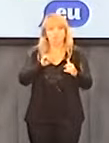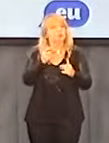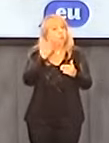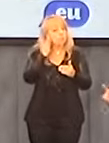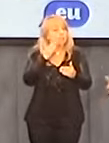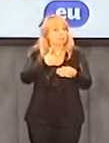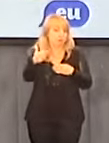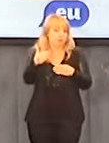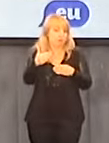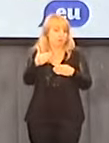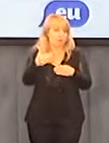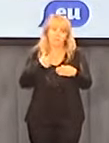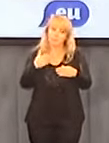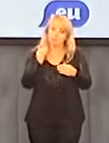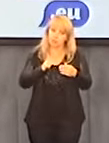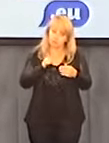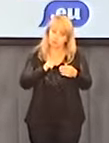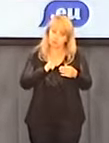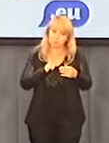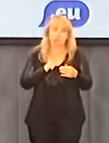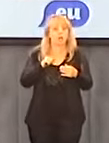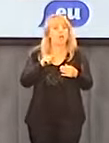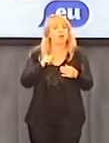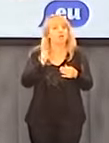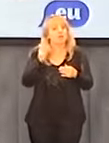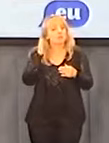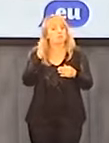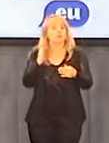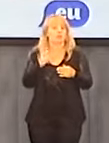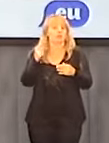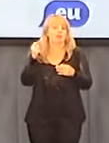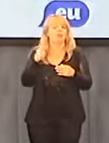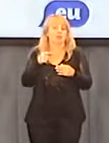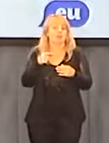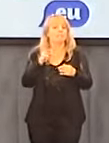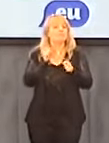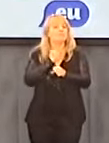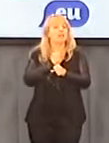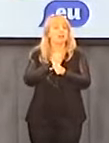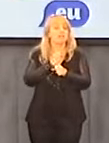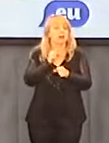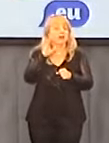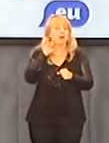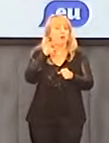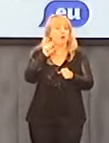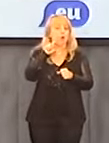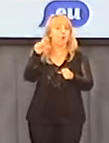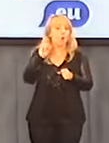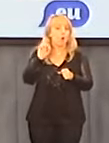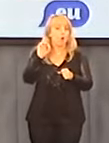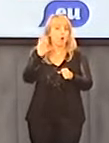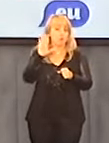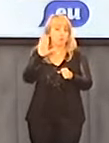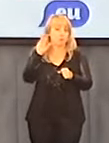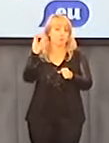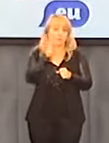Wszyscy czekają. Jedna i druga strona czeka na wyrok w sprawie Kołobrzewskiej, który będzie precedensem